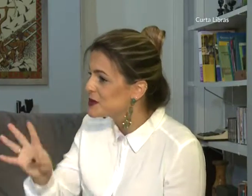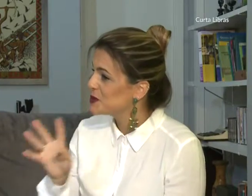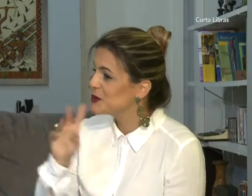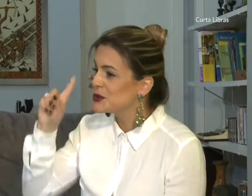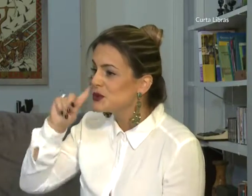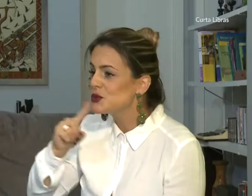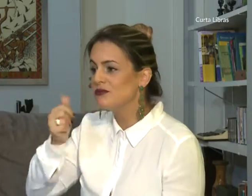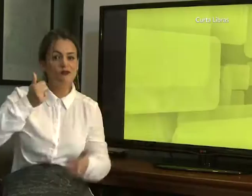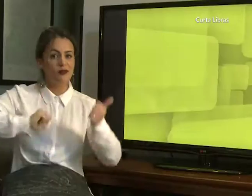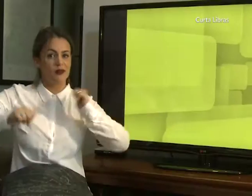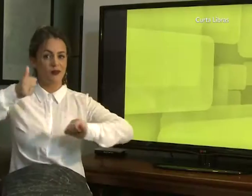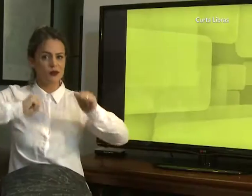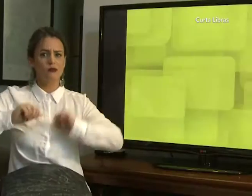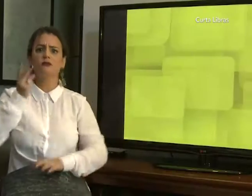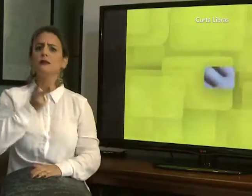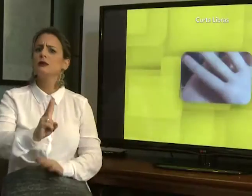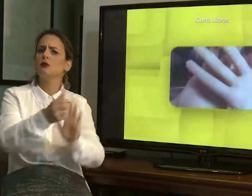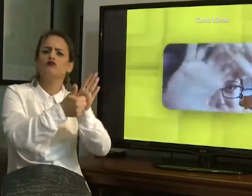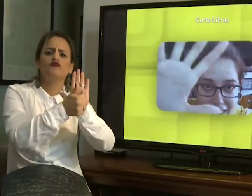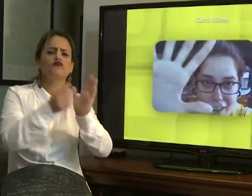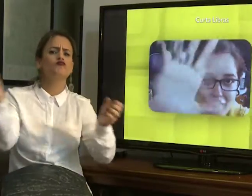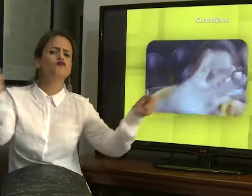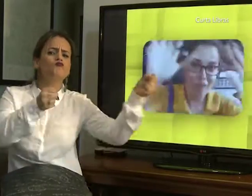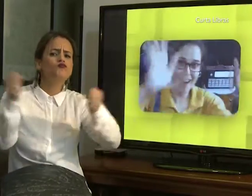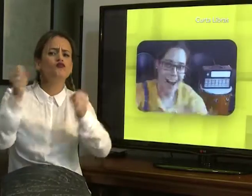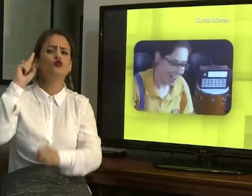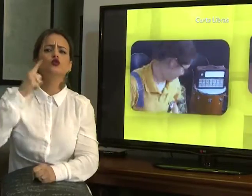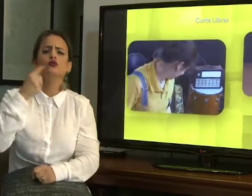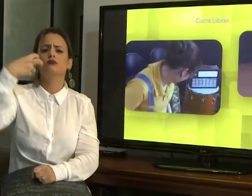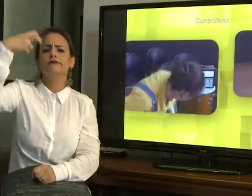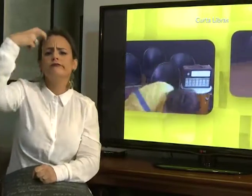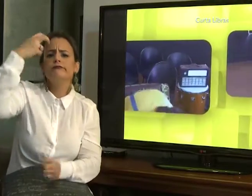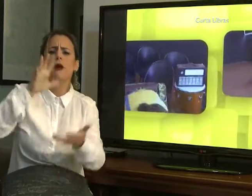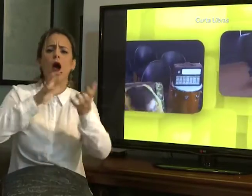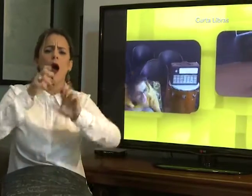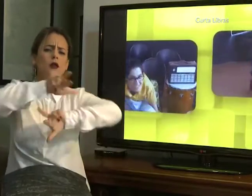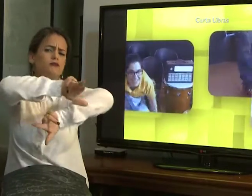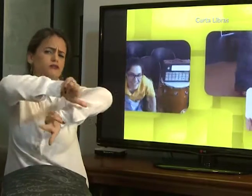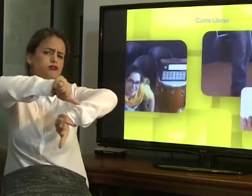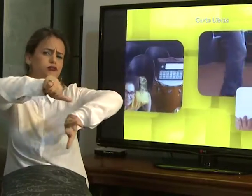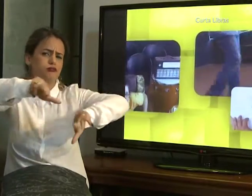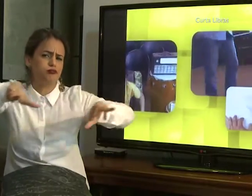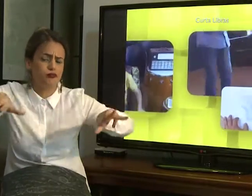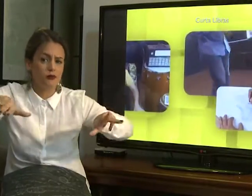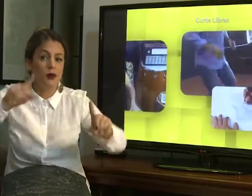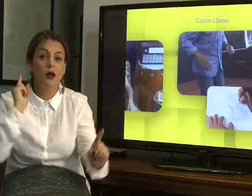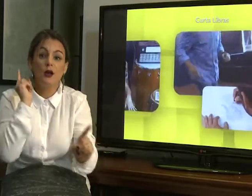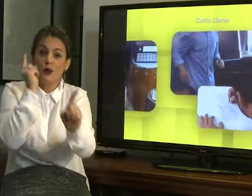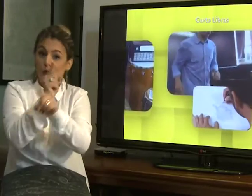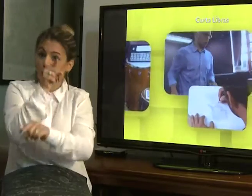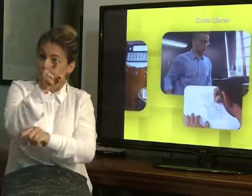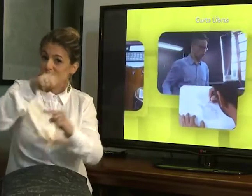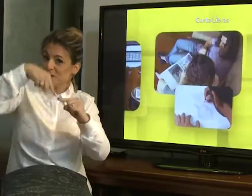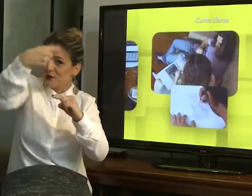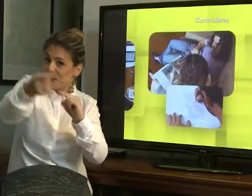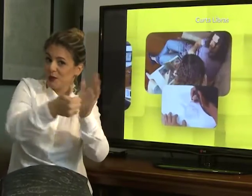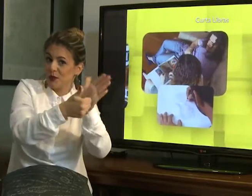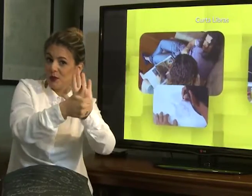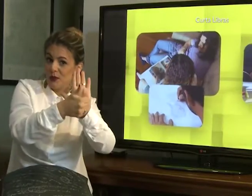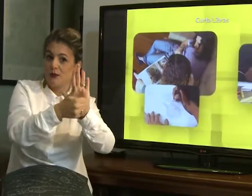ator surdo? Aqui no Curta Libras, sempre trazemos pessoas que estão envolvidas no mundo artístico e cultural. Para acompanhar, não